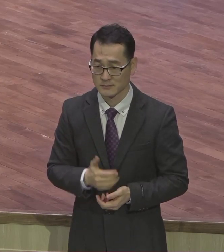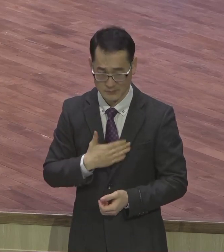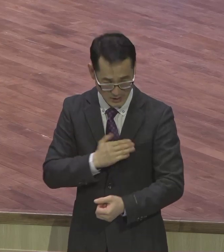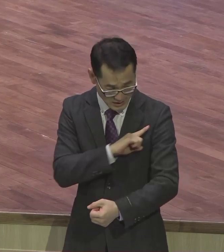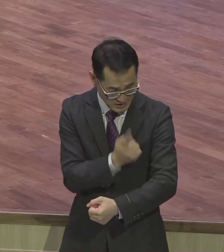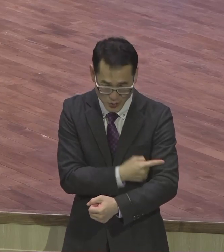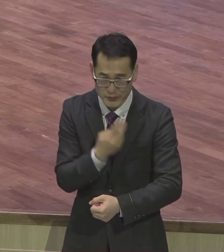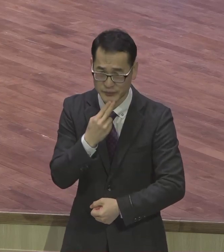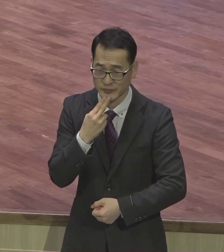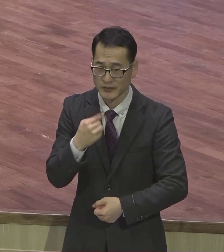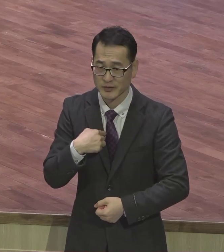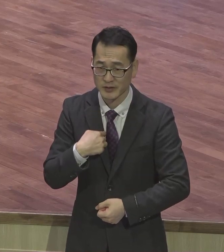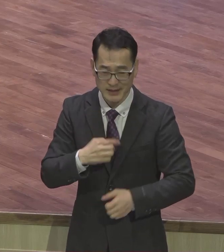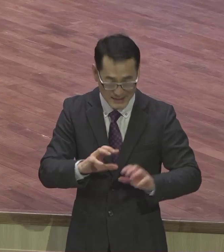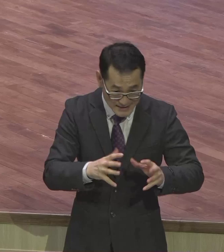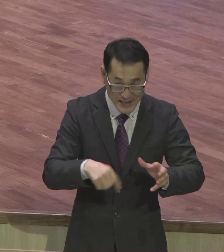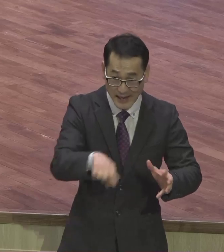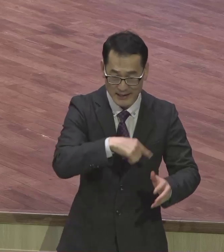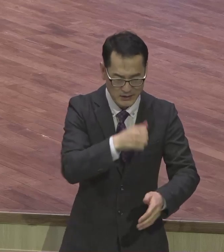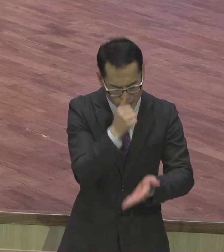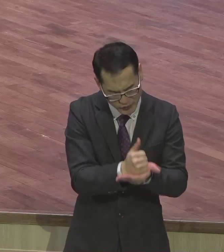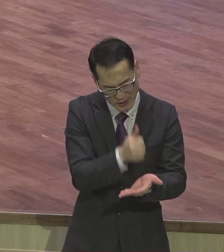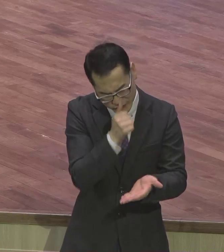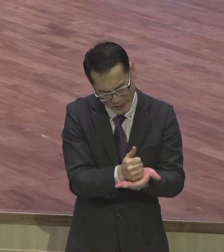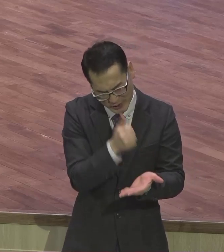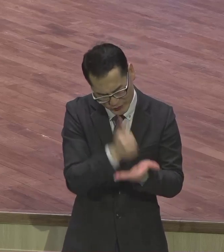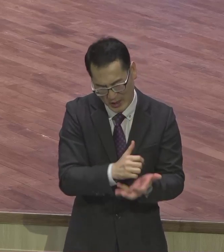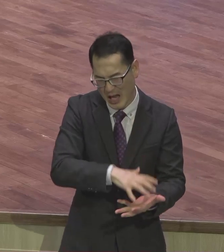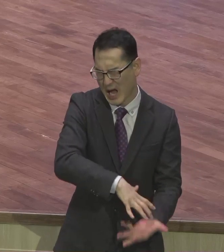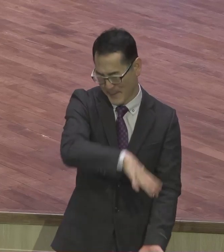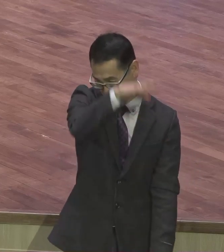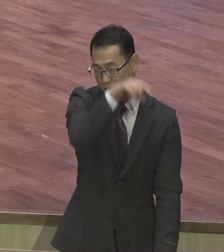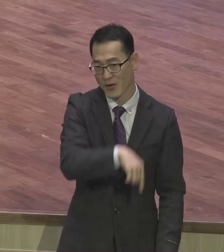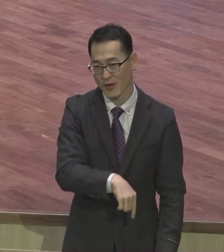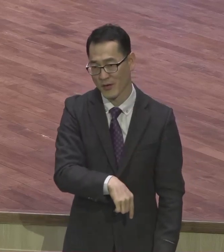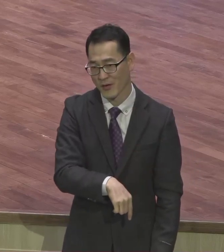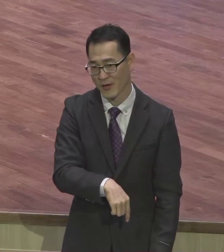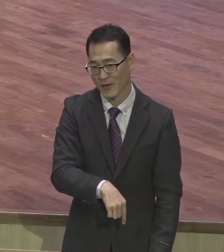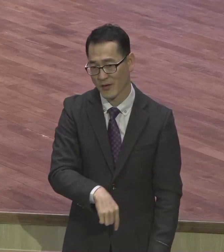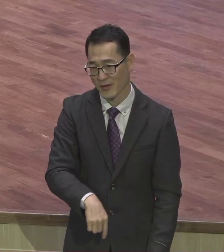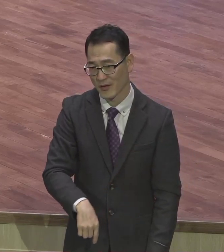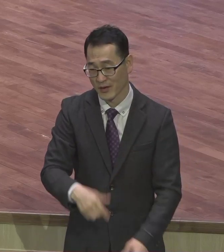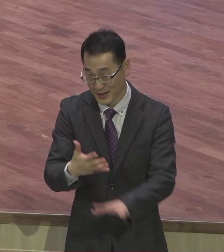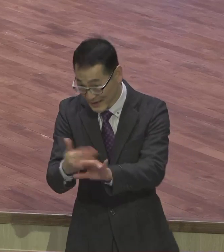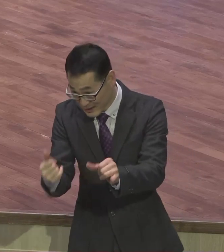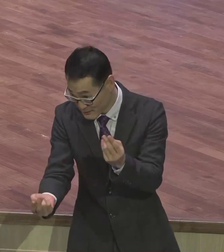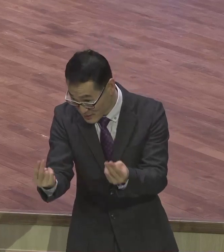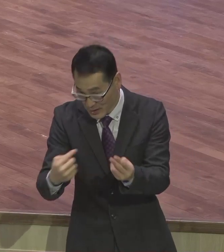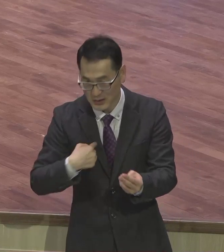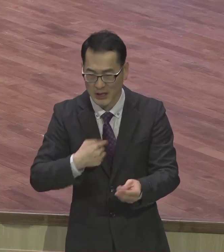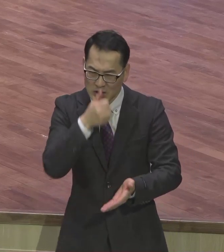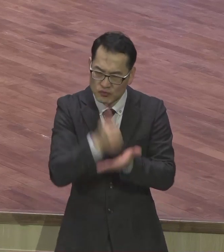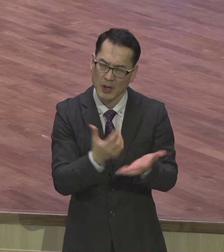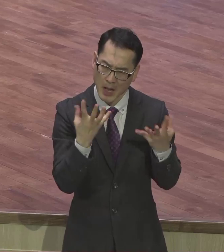삶에서 할지 못할지 다 하고 살아왔는데 불신자보다 더 못하게 산 부분도 많은데 어떻게 우리가